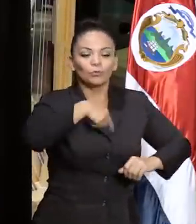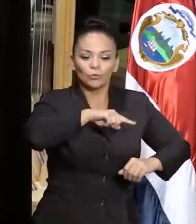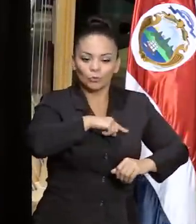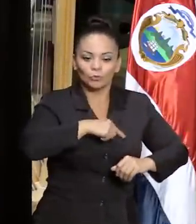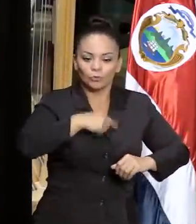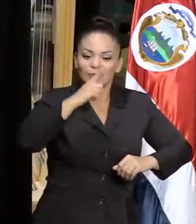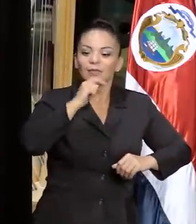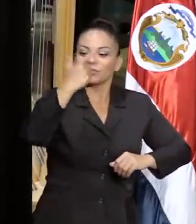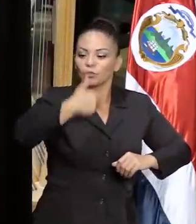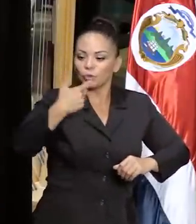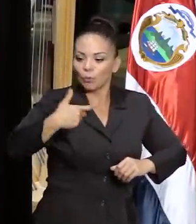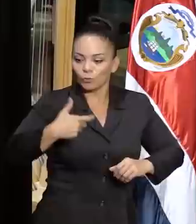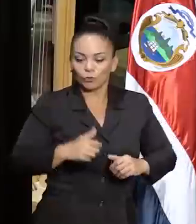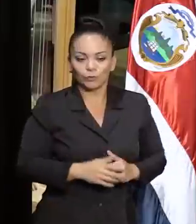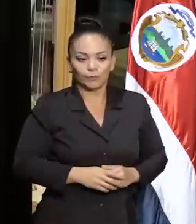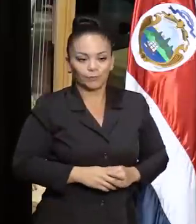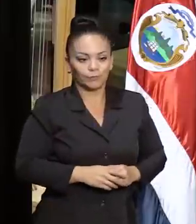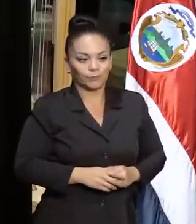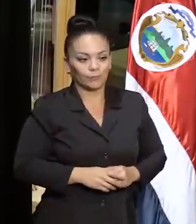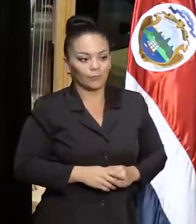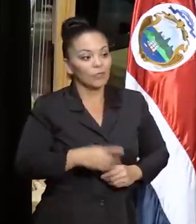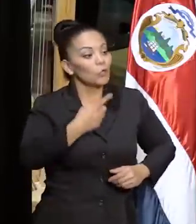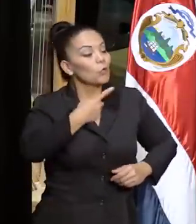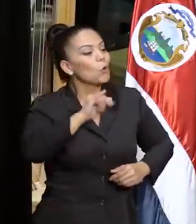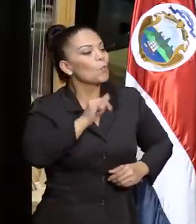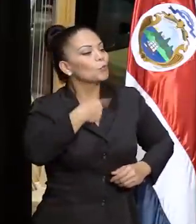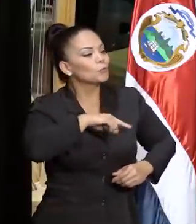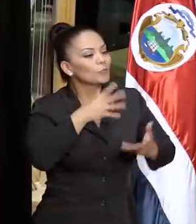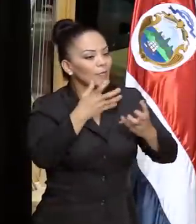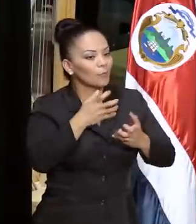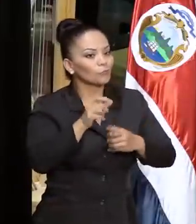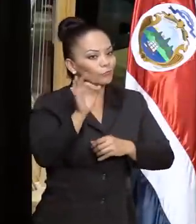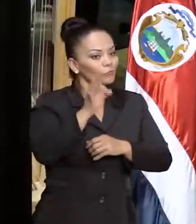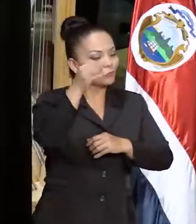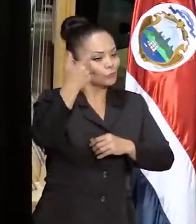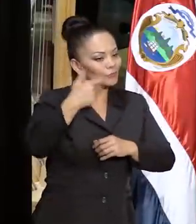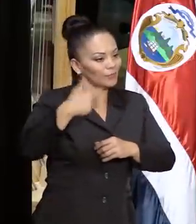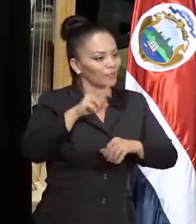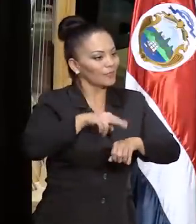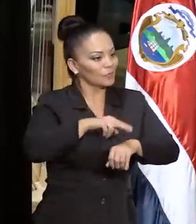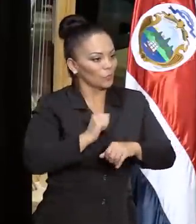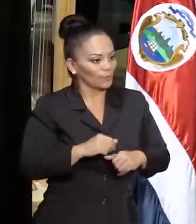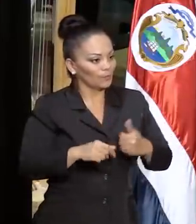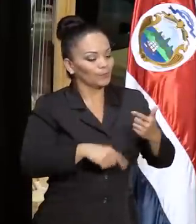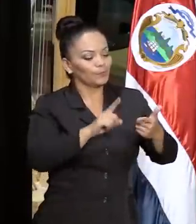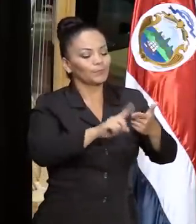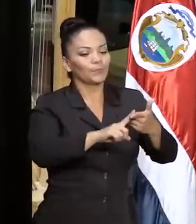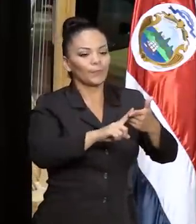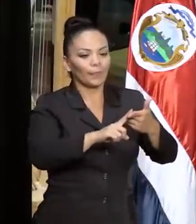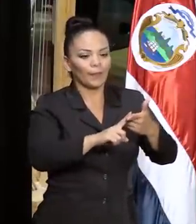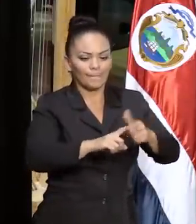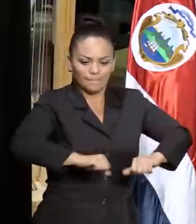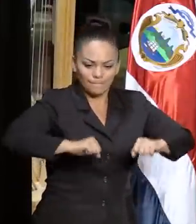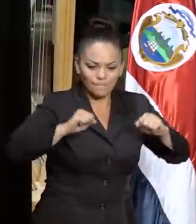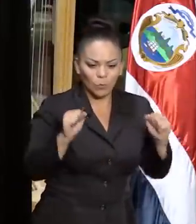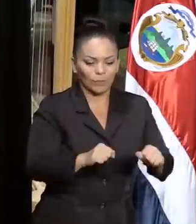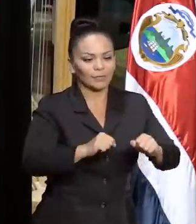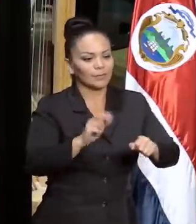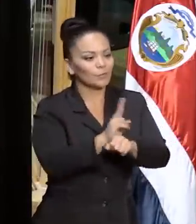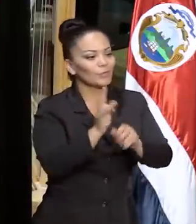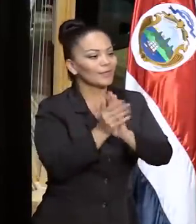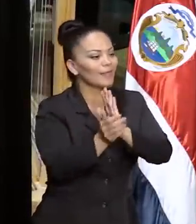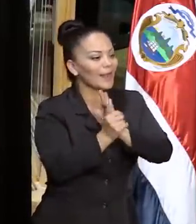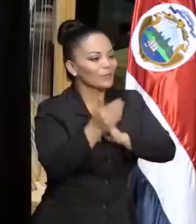como lo que somos y como lo que queremos ser como nación. Potencia para usar los talentos que